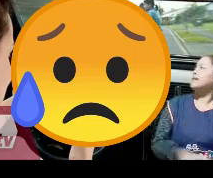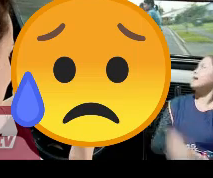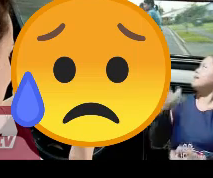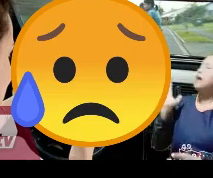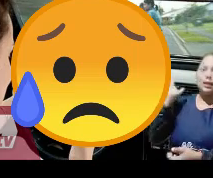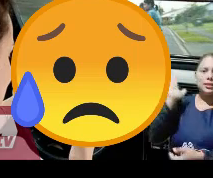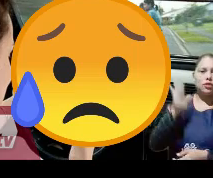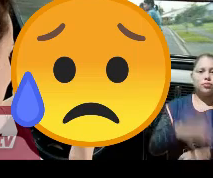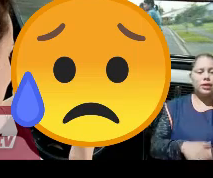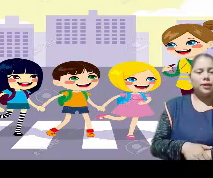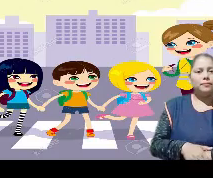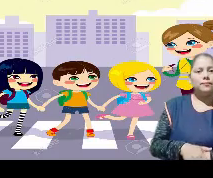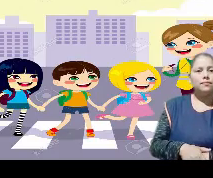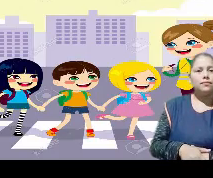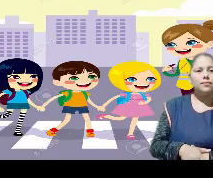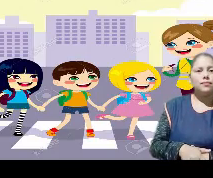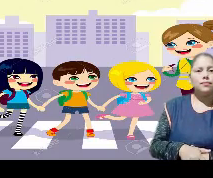¡Siguiente imagen, chicos! Miren.